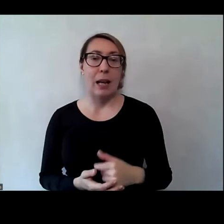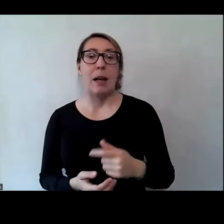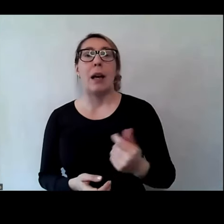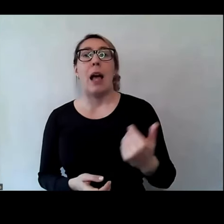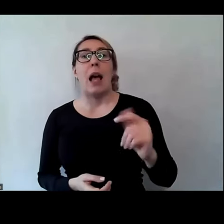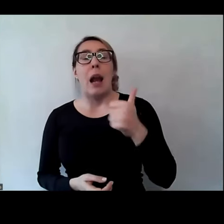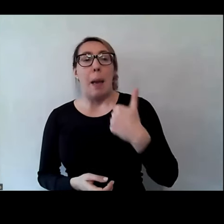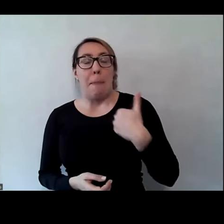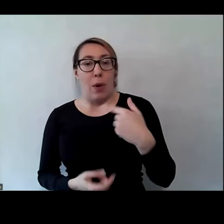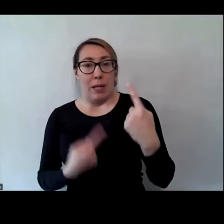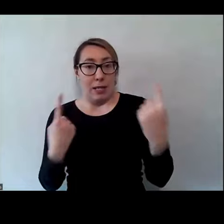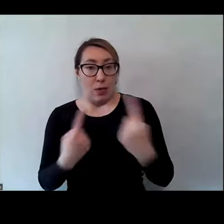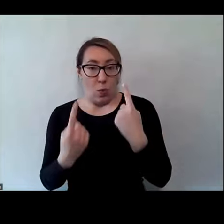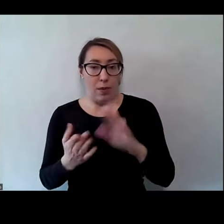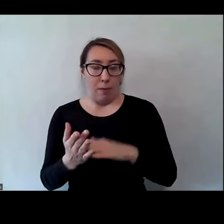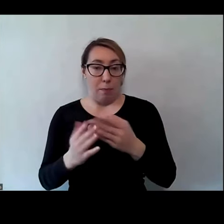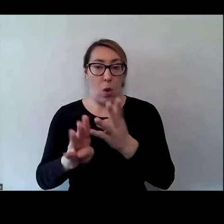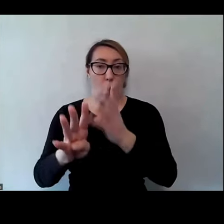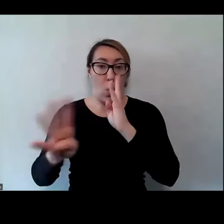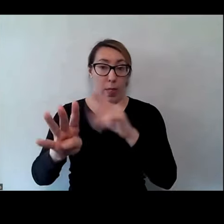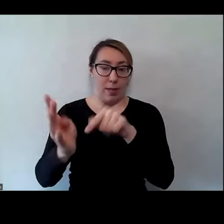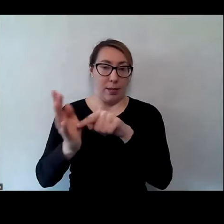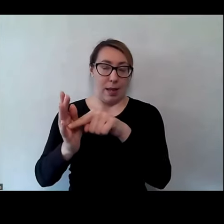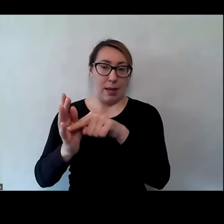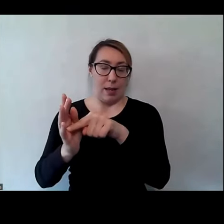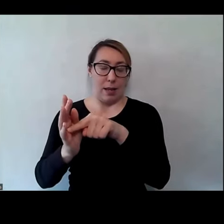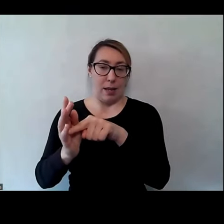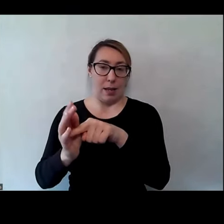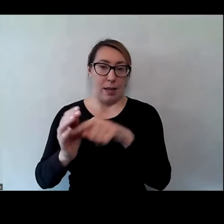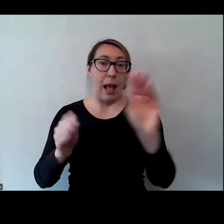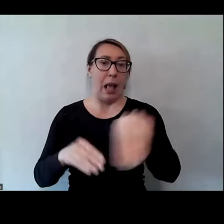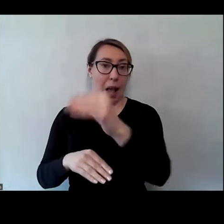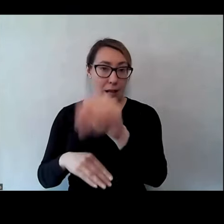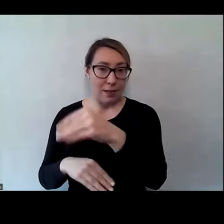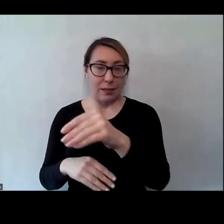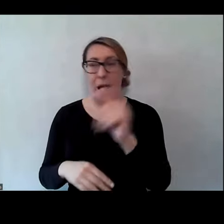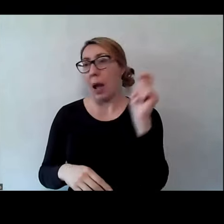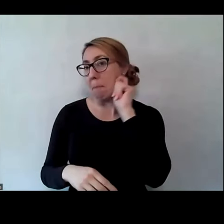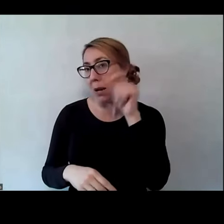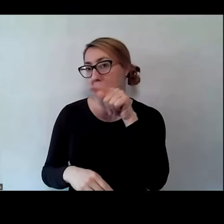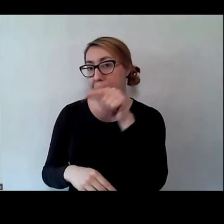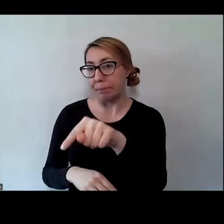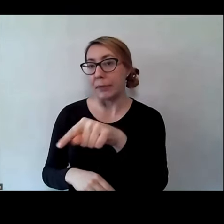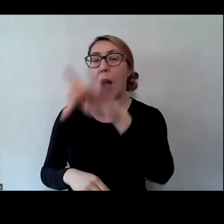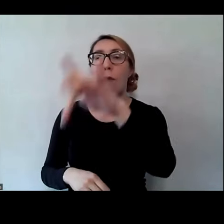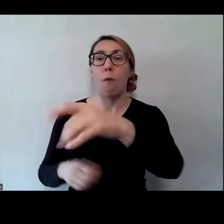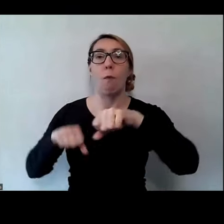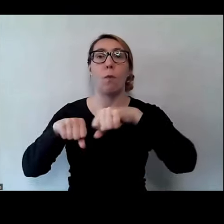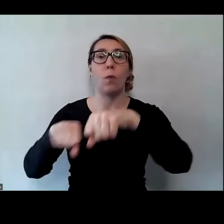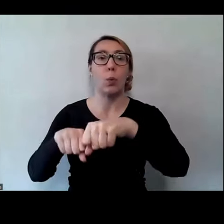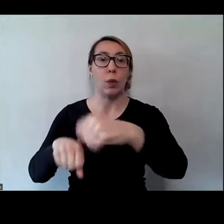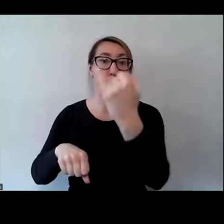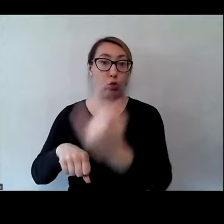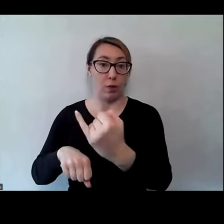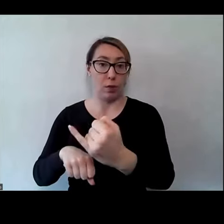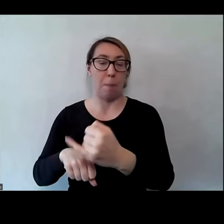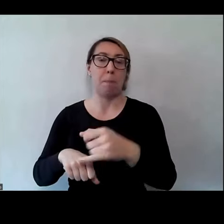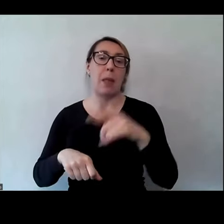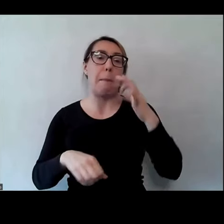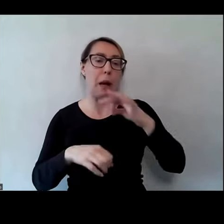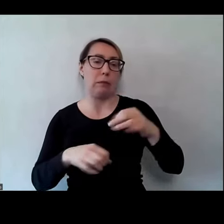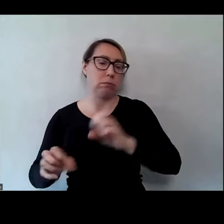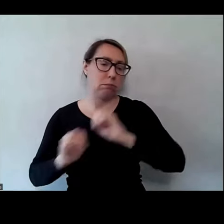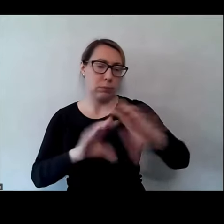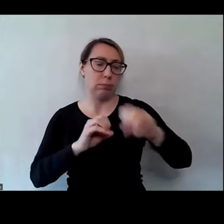sytuacja, że przede mną w kolejce do kasy stała pani i w wózku było dziecko. Pani wykłada z koszyka wszystkie tam